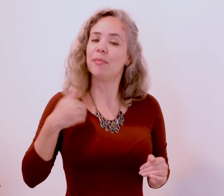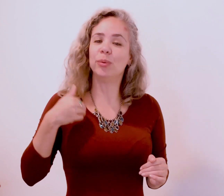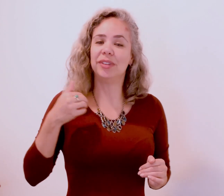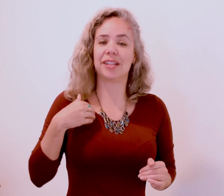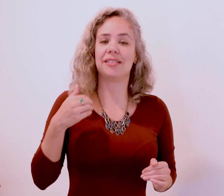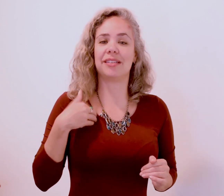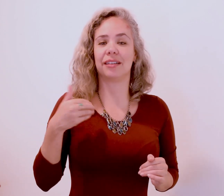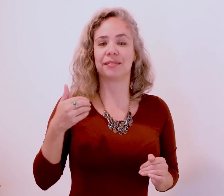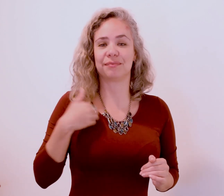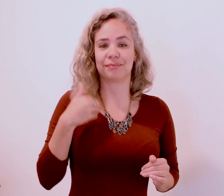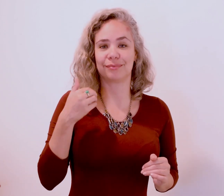abundância